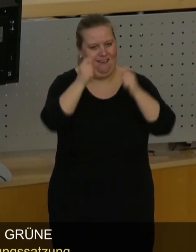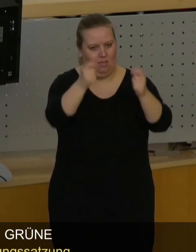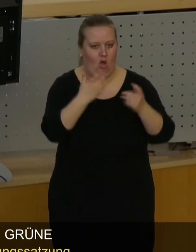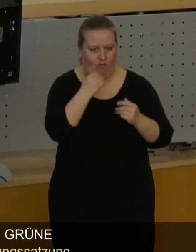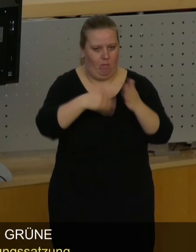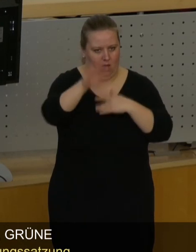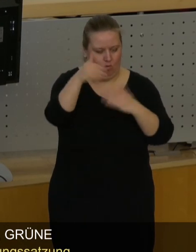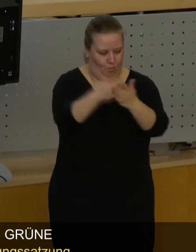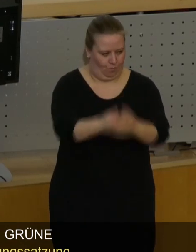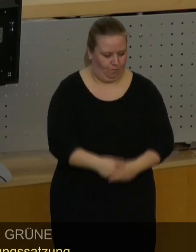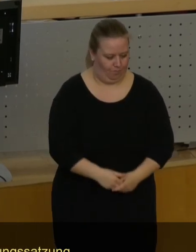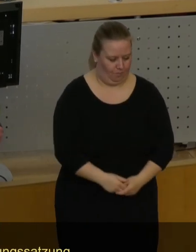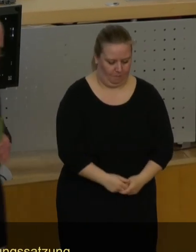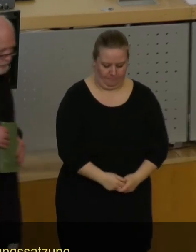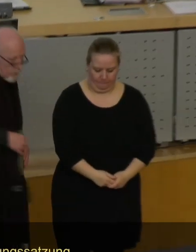eine Mehrheit bekommt.